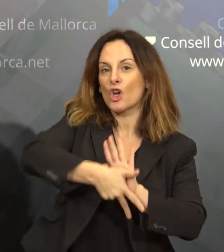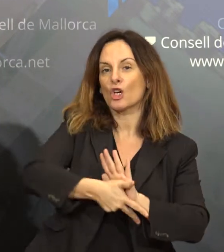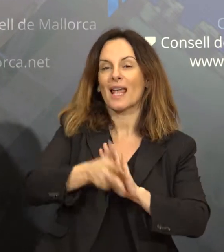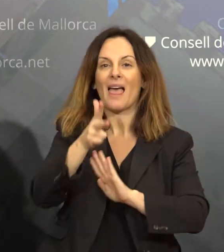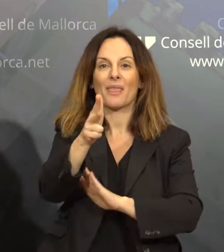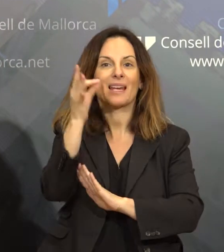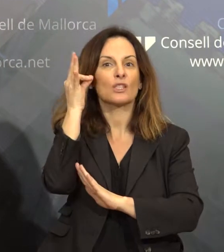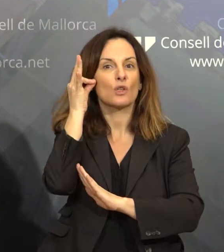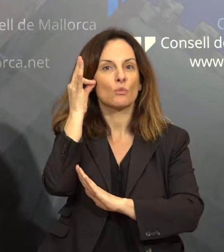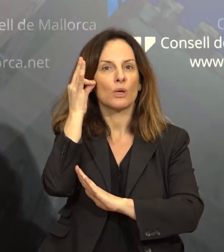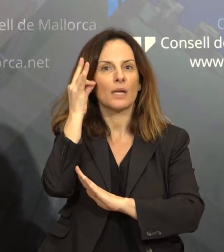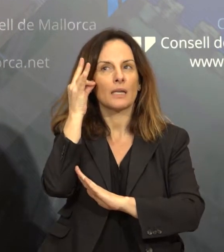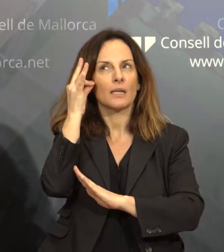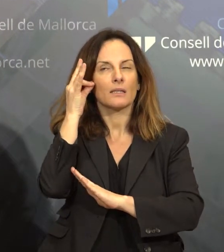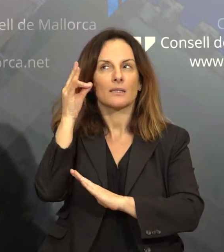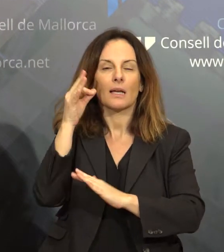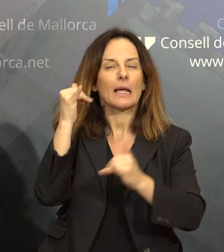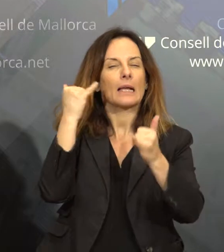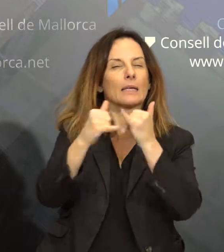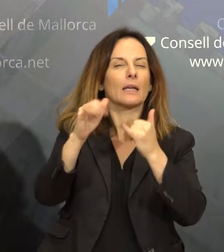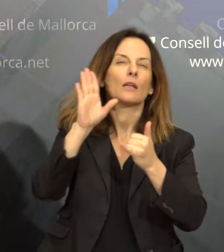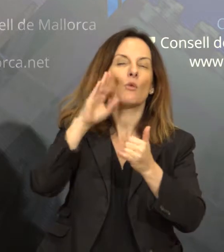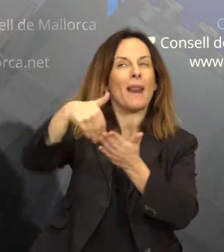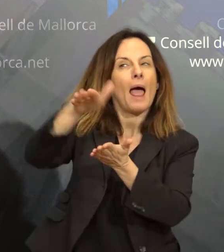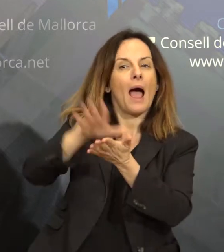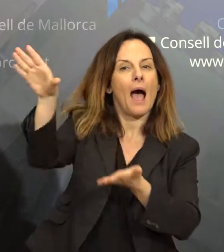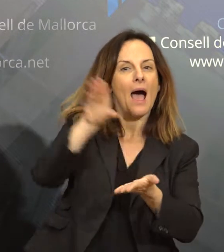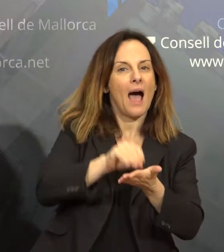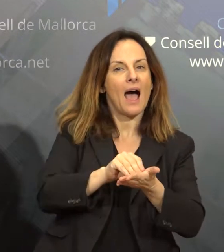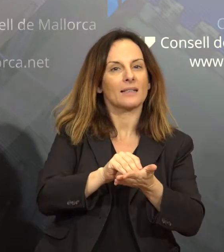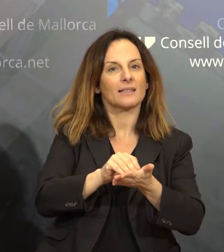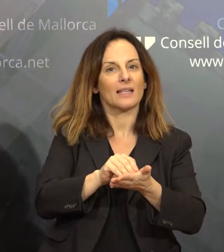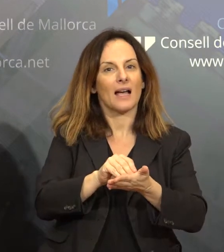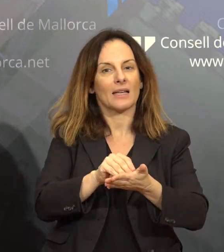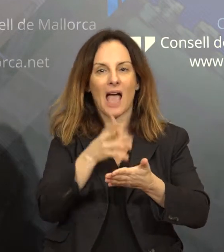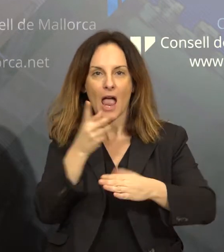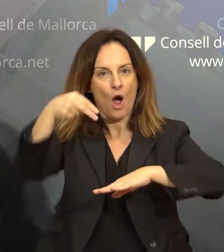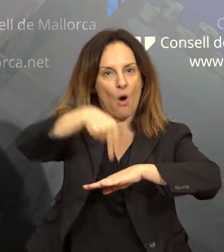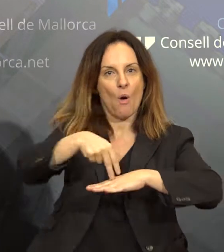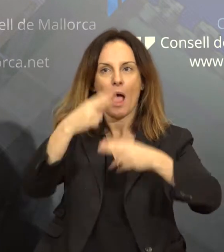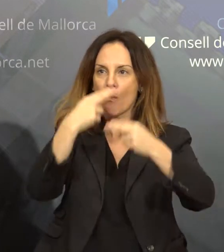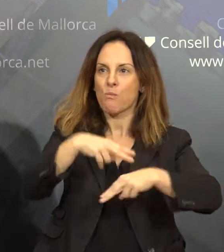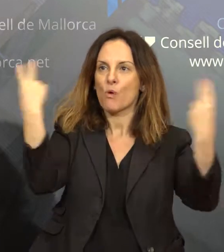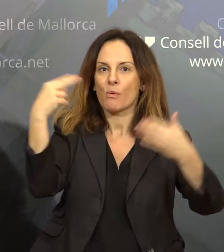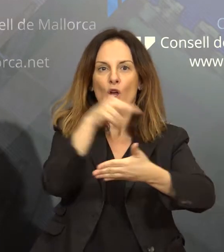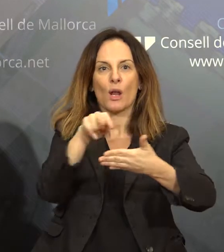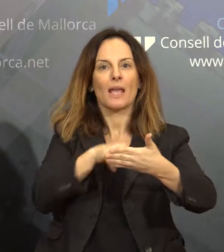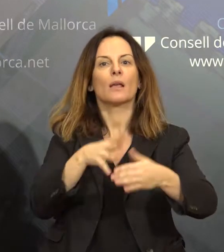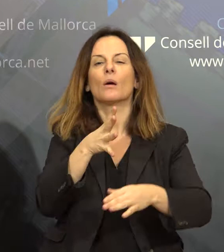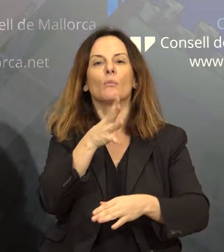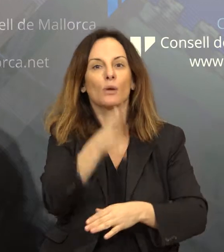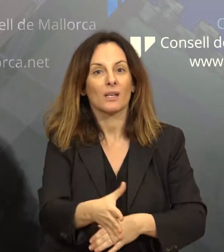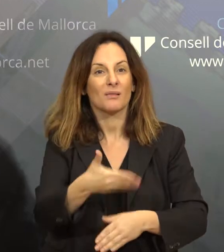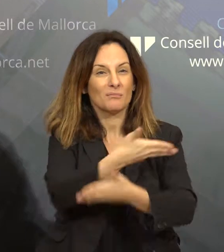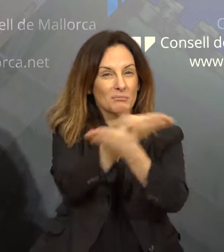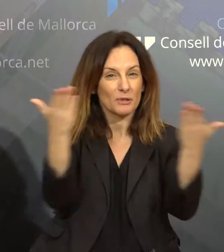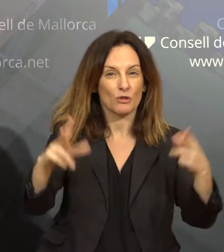de les les dons de dons? Perquè no es coneixen, no ho coneixen la població en general, però tampoc ho coneixen la majoria de les dons